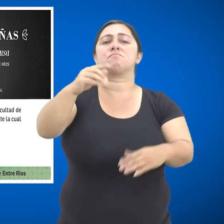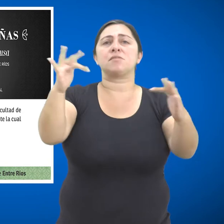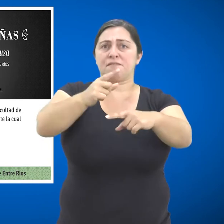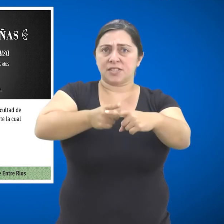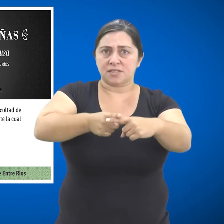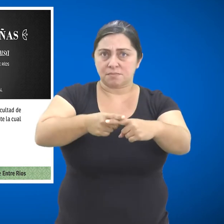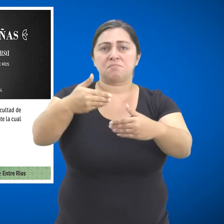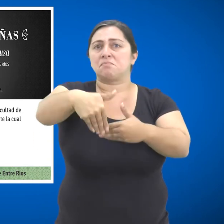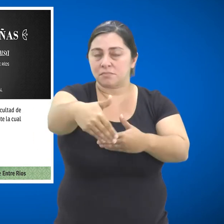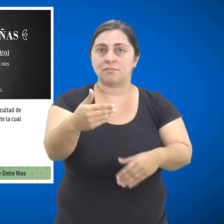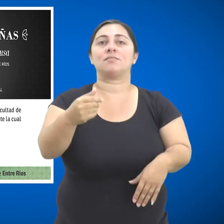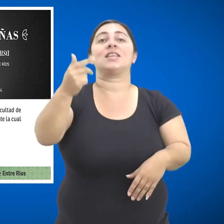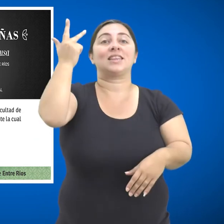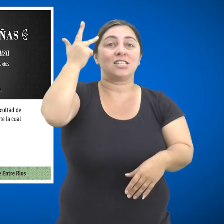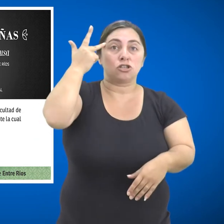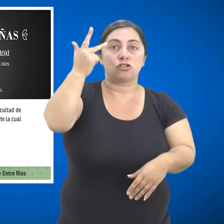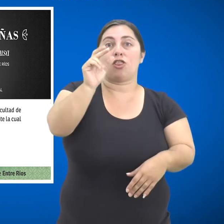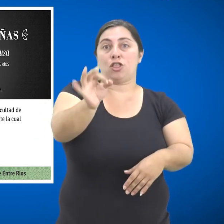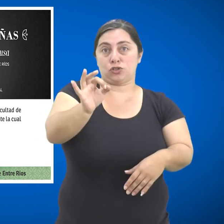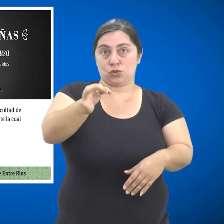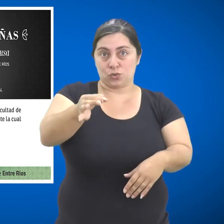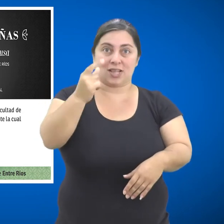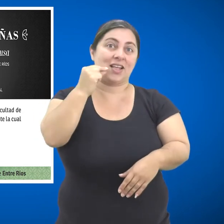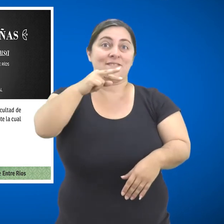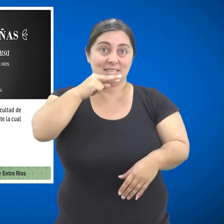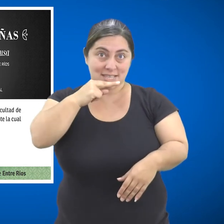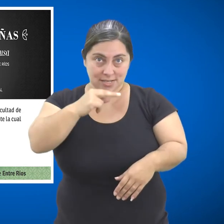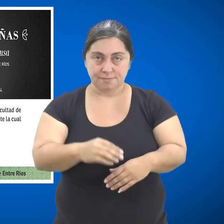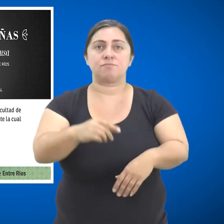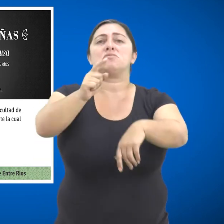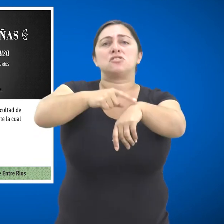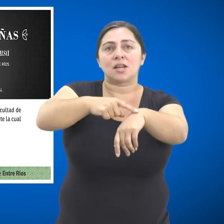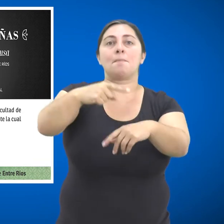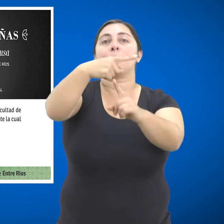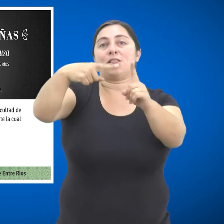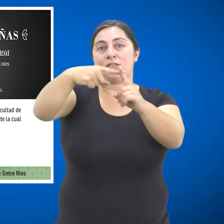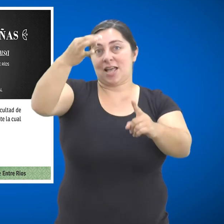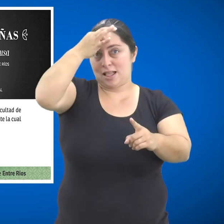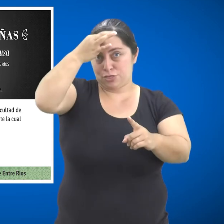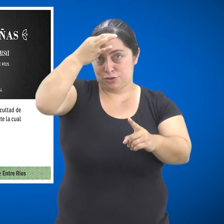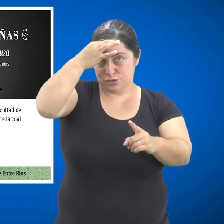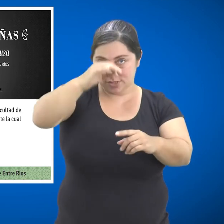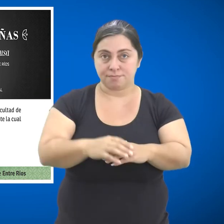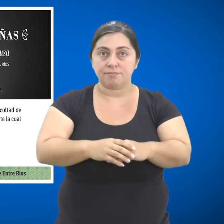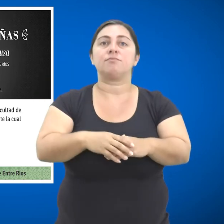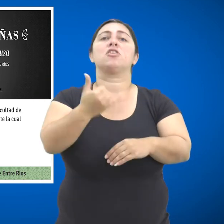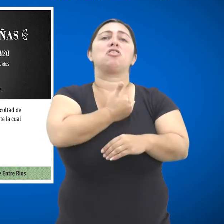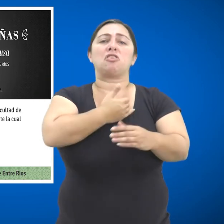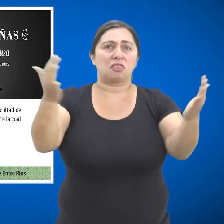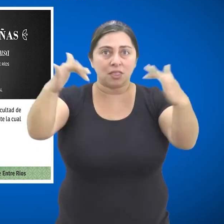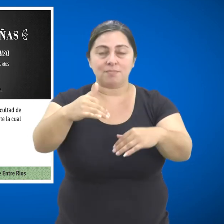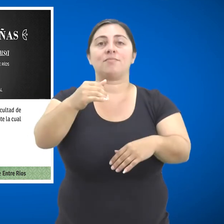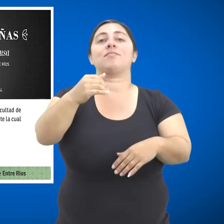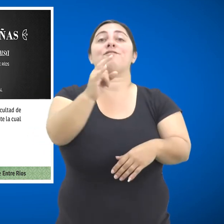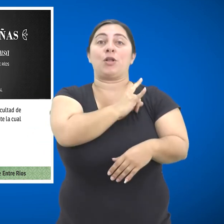Día, viernes 18 de octubre, 12 horas, lugar,